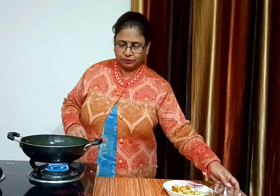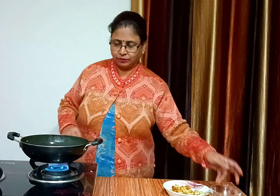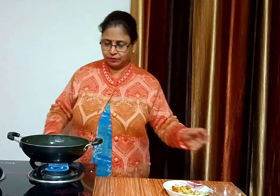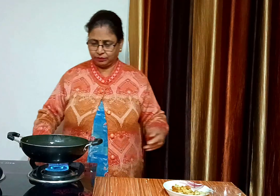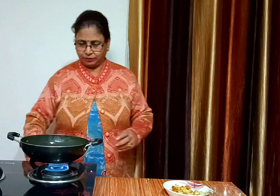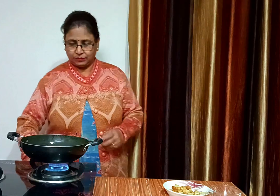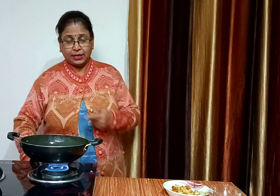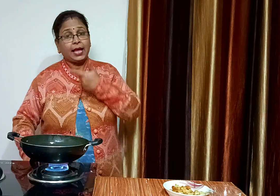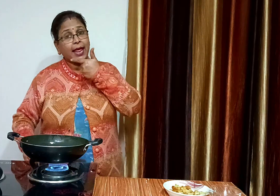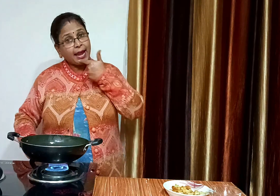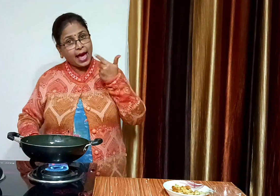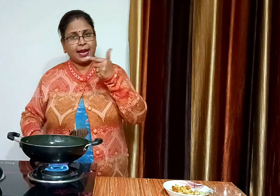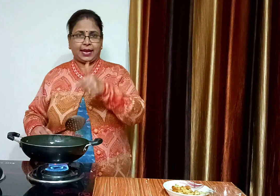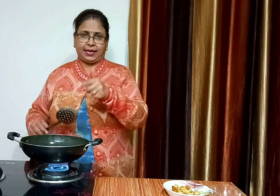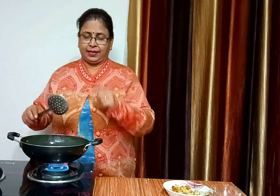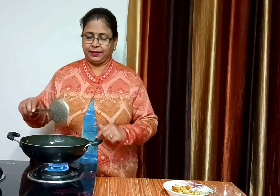इनने भी गोलन ब्रान होने तक फ्राय करेंगे